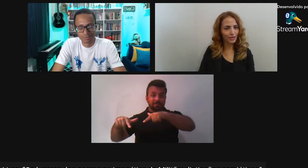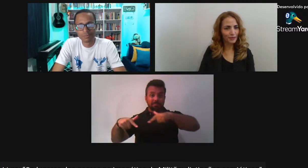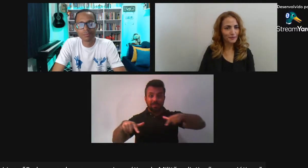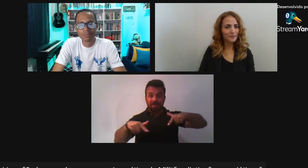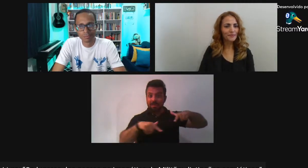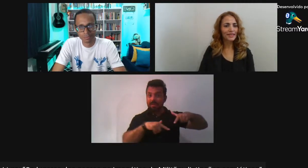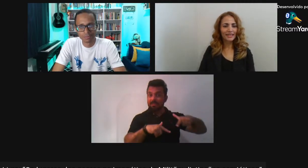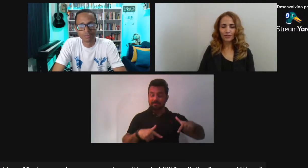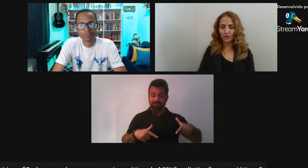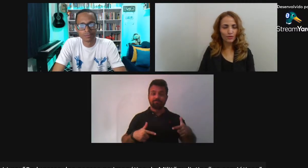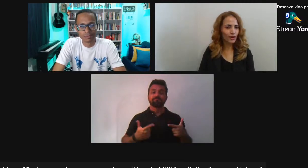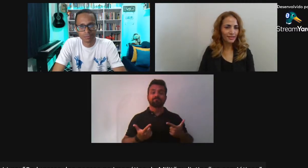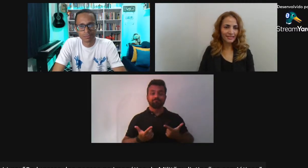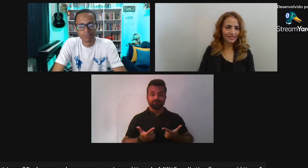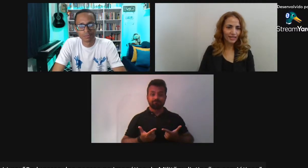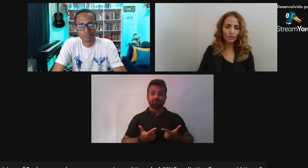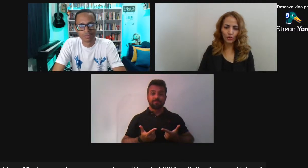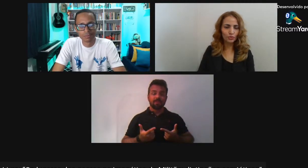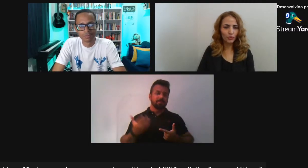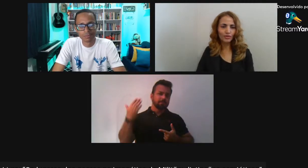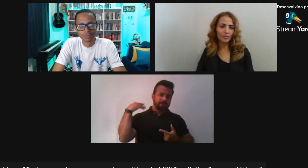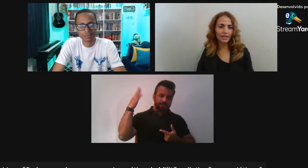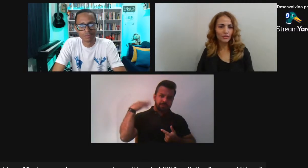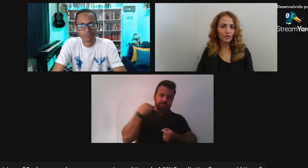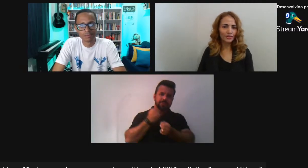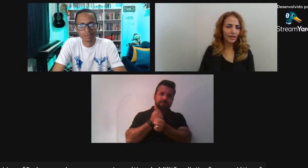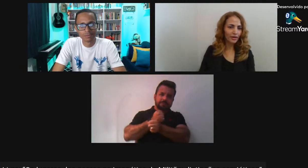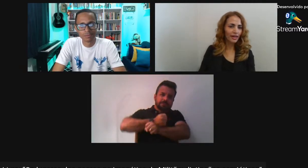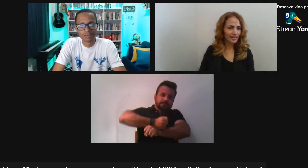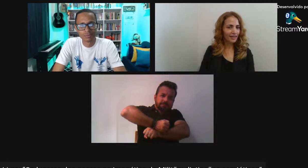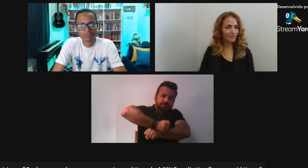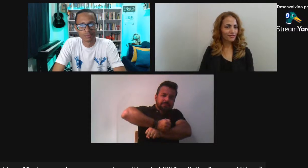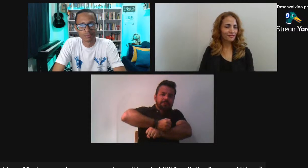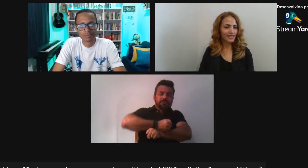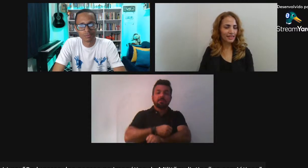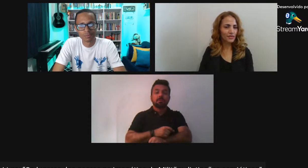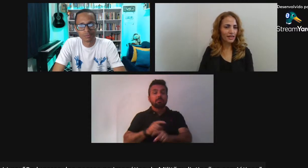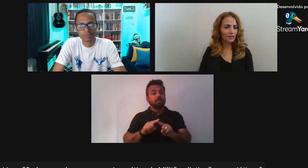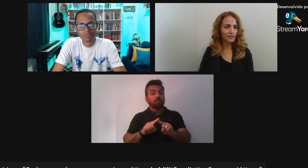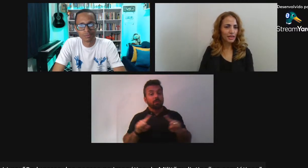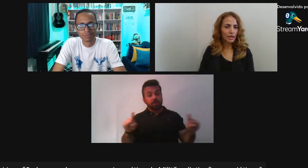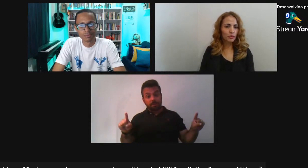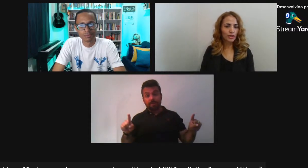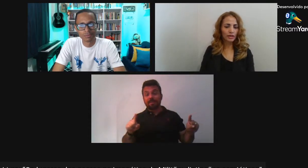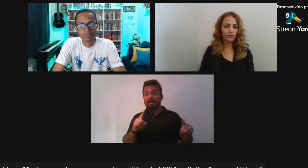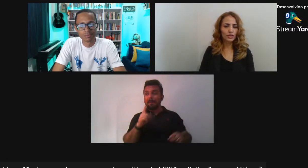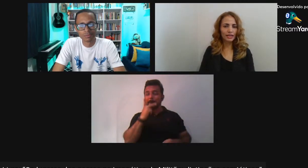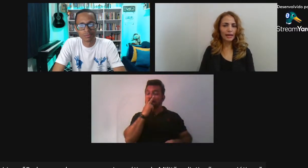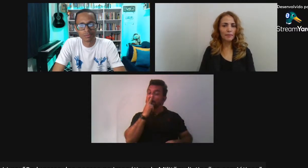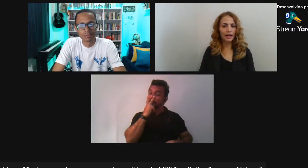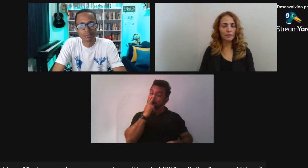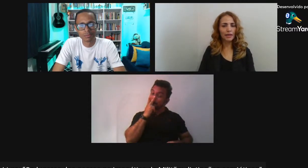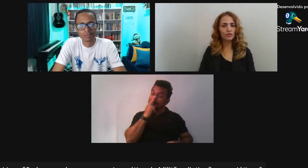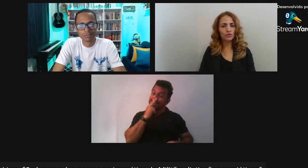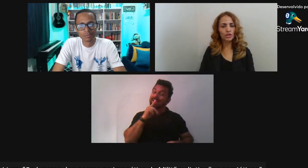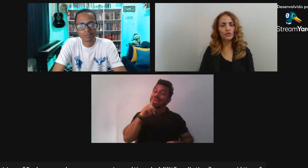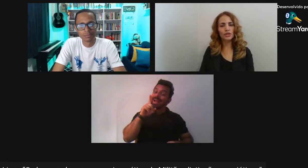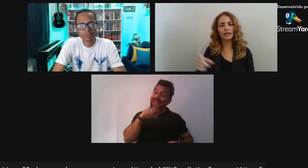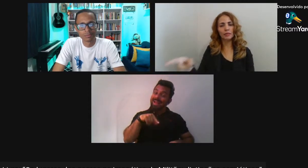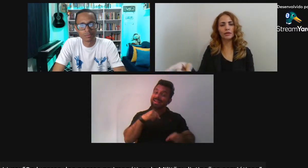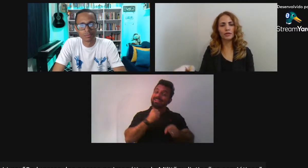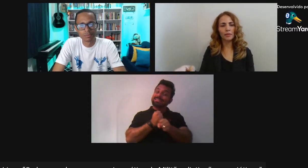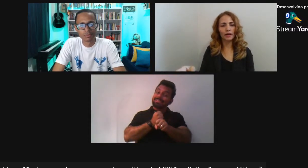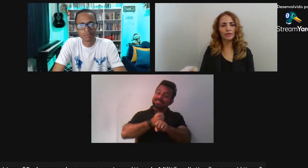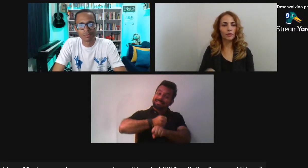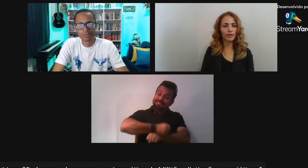escravos Todos nós Todo povo trabalhador É escravo É escravizado Porque você trabalha Para se